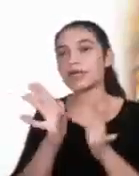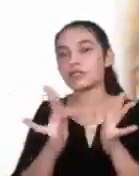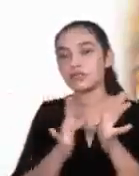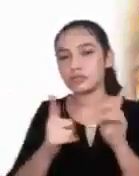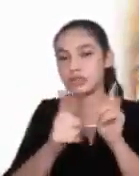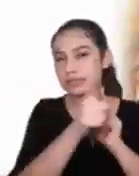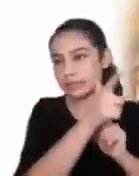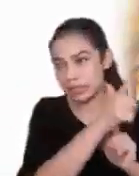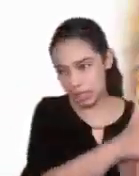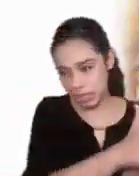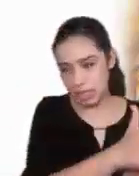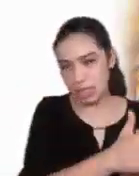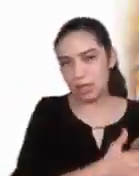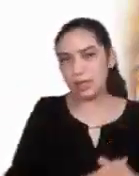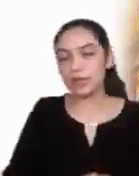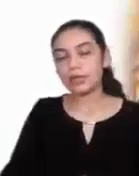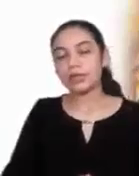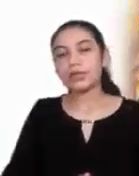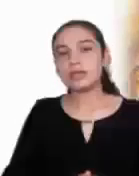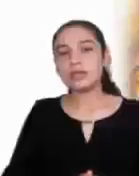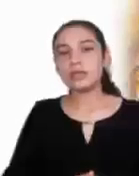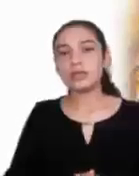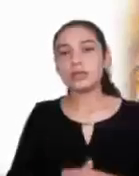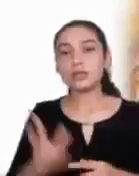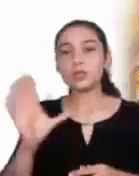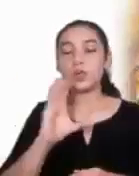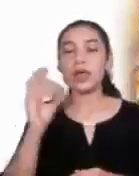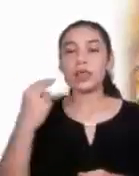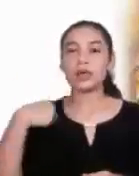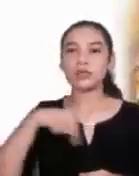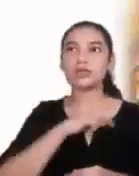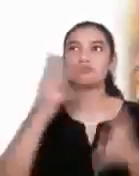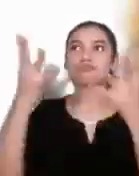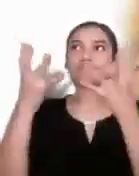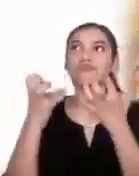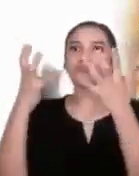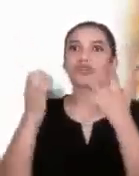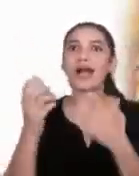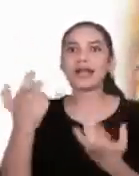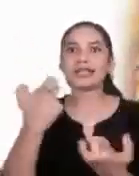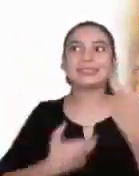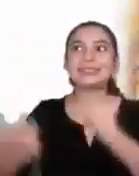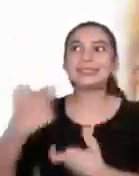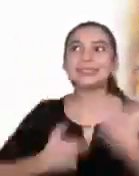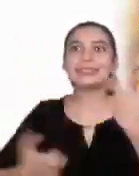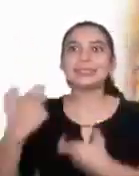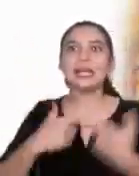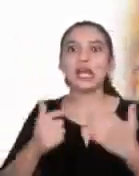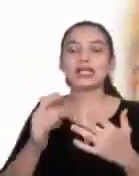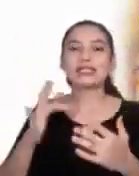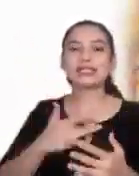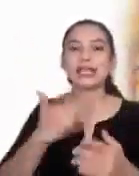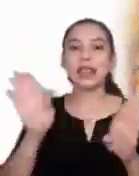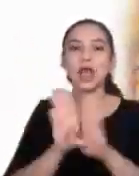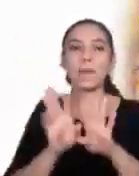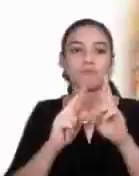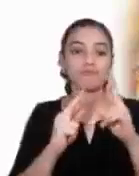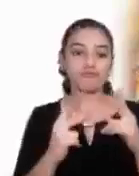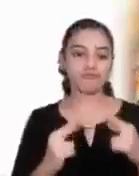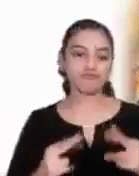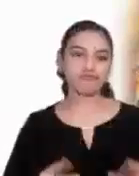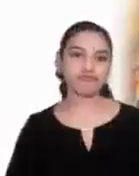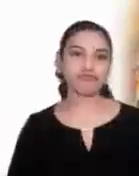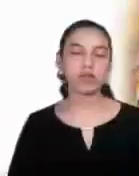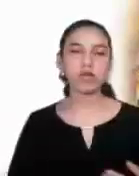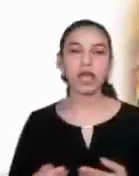La ambición del dinero, aunque a veces no lo tengamos, nos lleva a destruir y a destruirnos con tal de poseer.